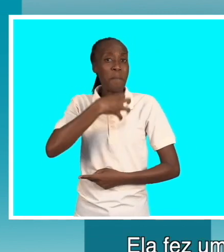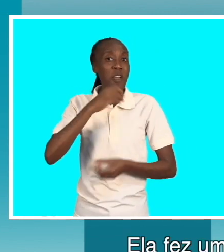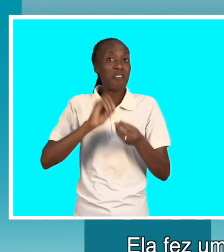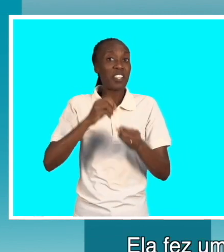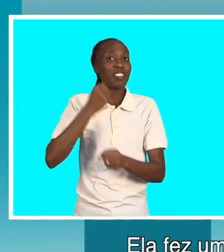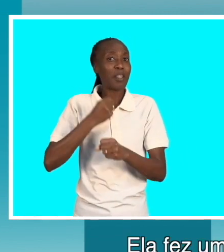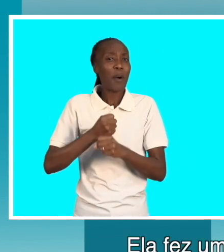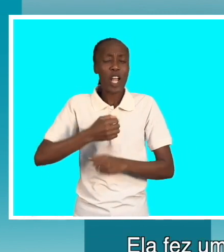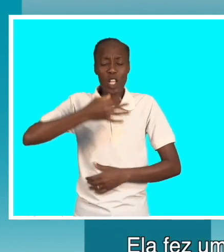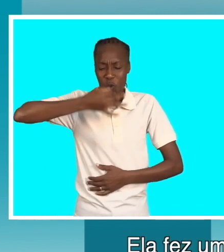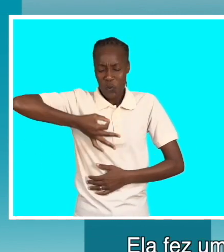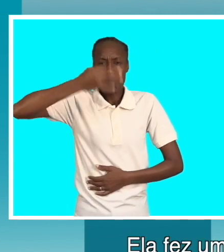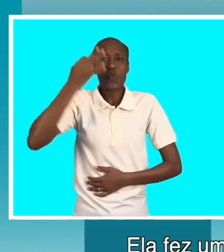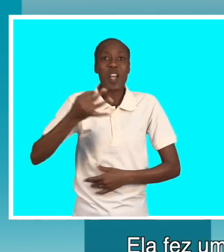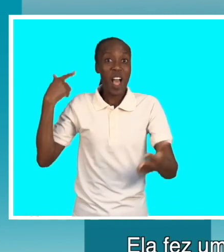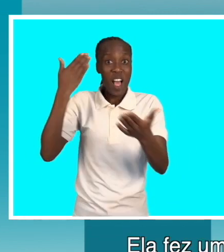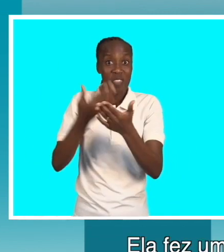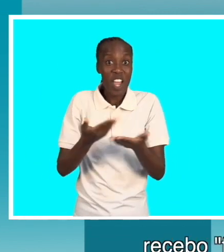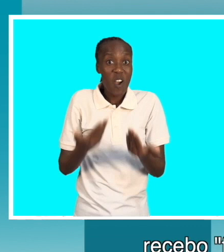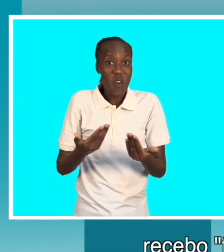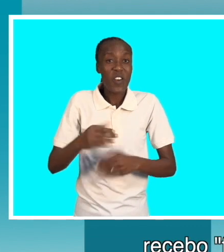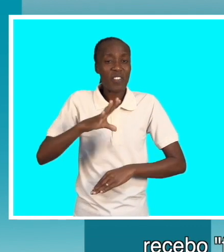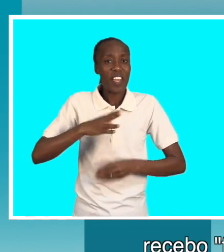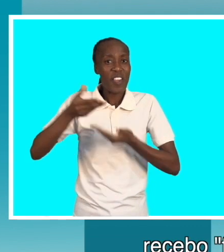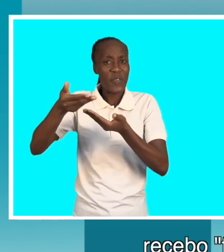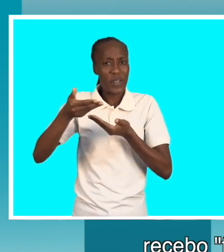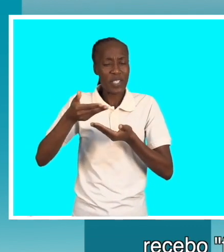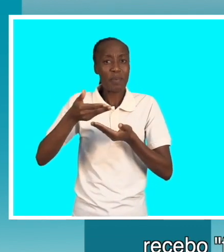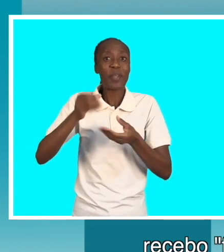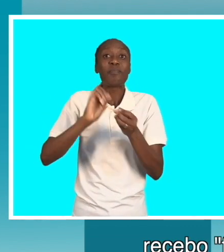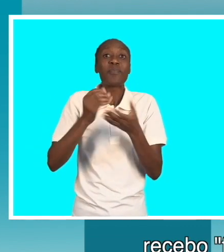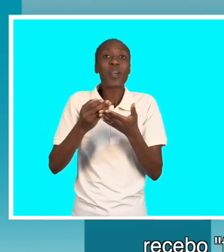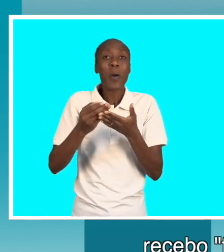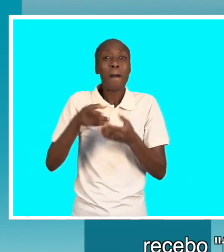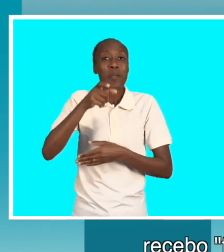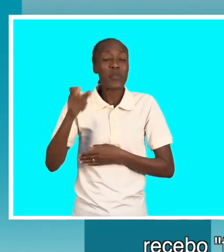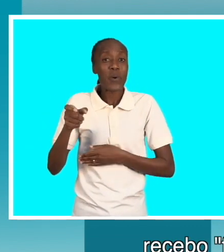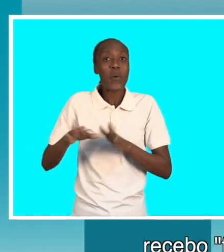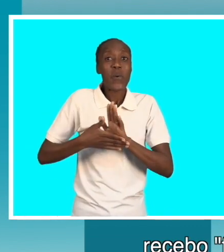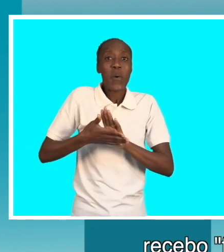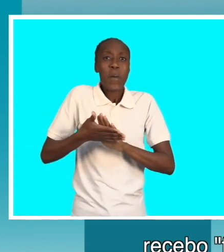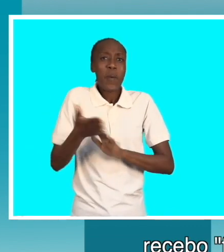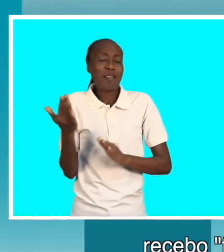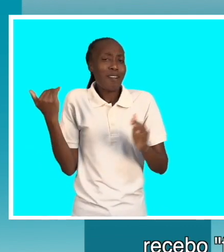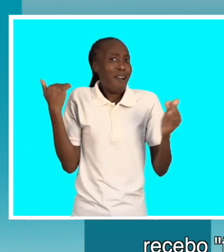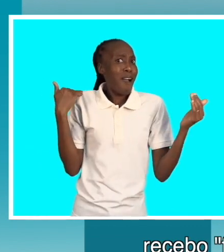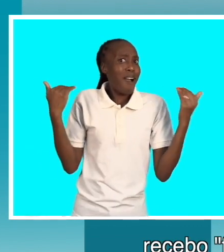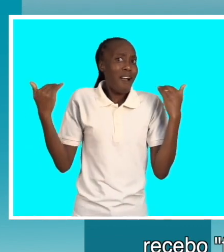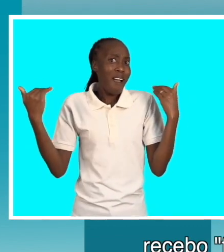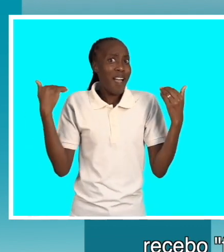superprofissional superimpressionante e até agora eu estou recebendo feedback de pessoas que dizeram que nossa foi legal